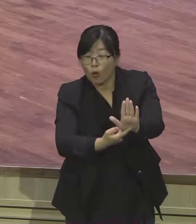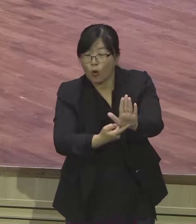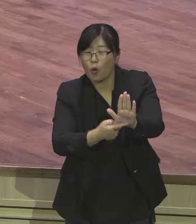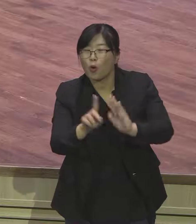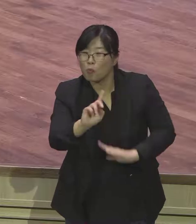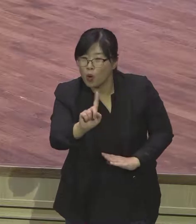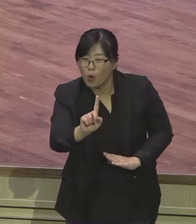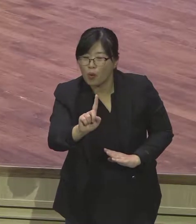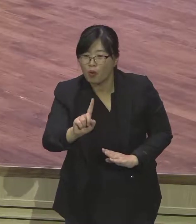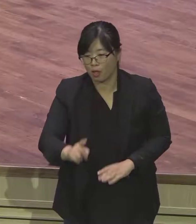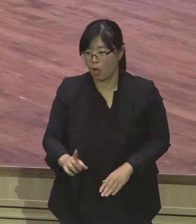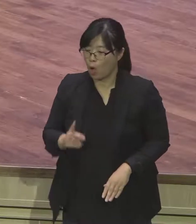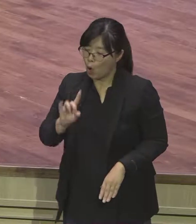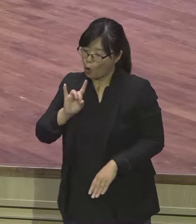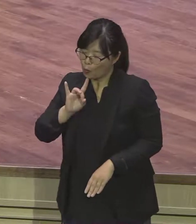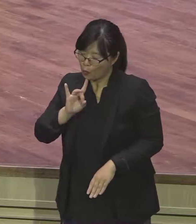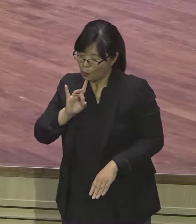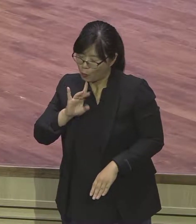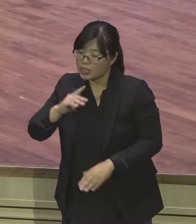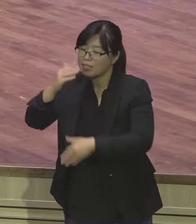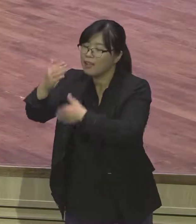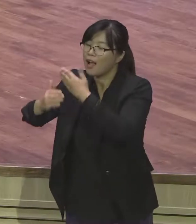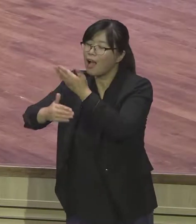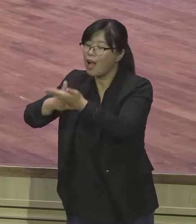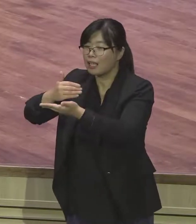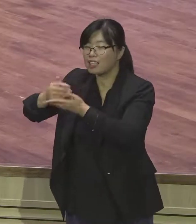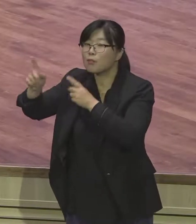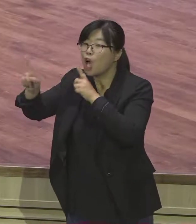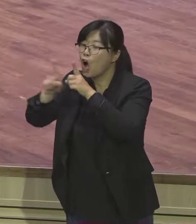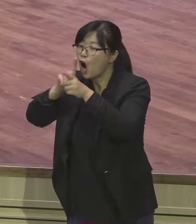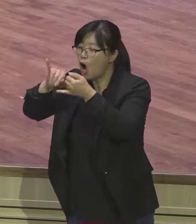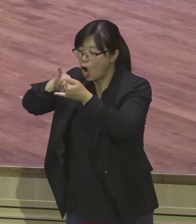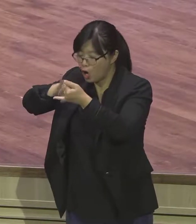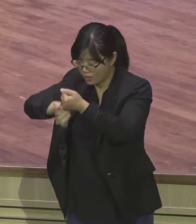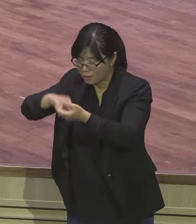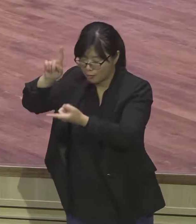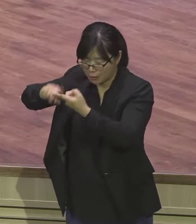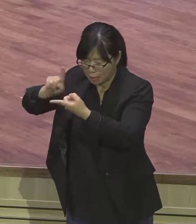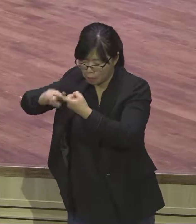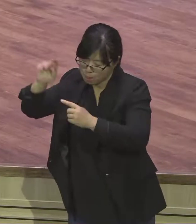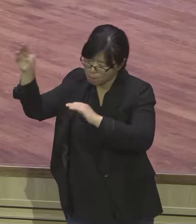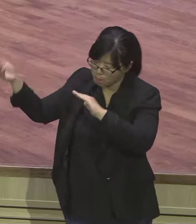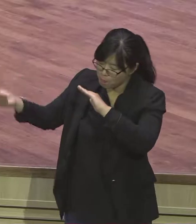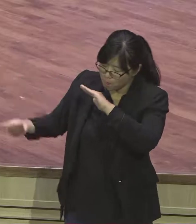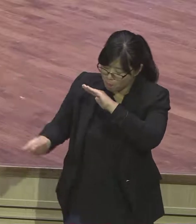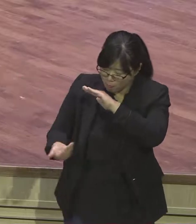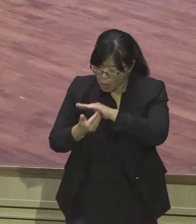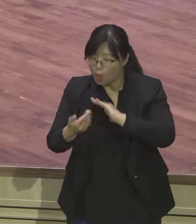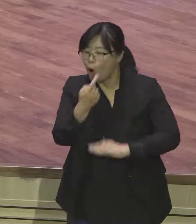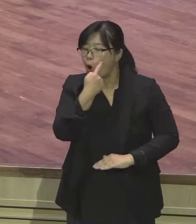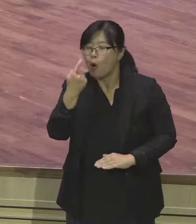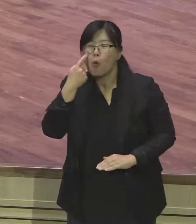유고를 가지고 가난당으로 가는 이 운구행렬을 보고 그렇게 이 주석가는 말을 했어요